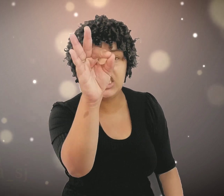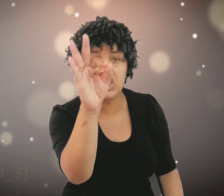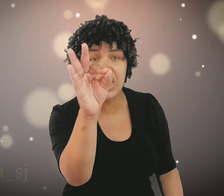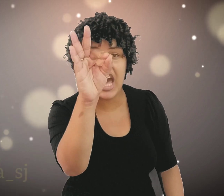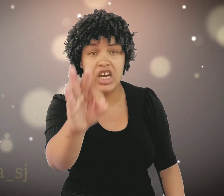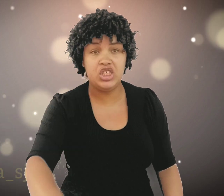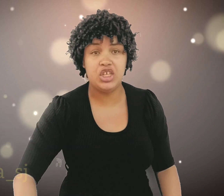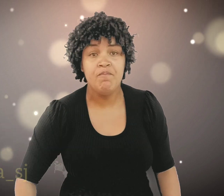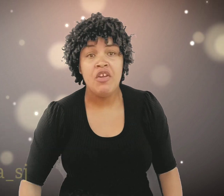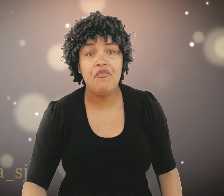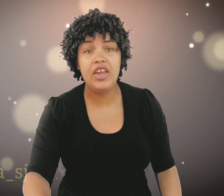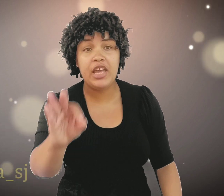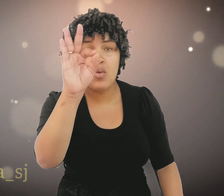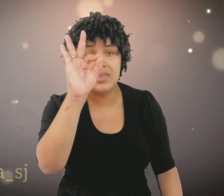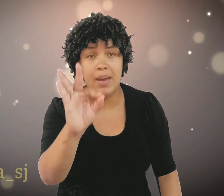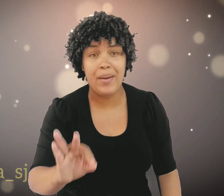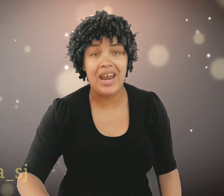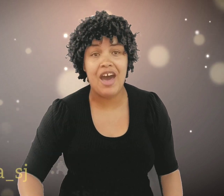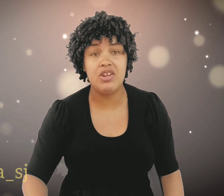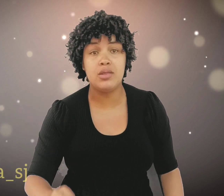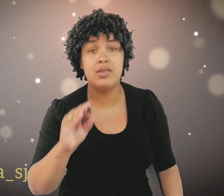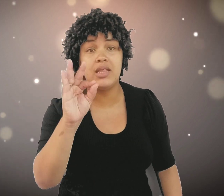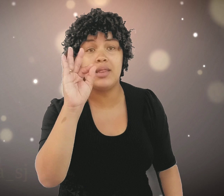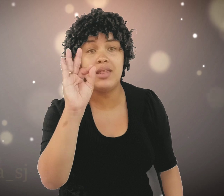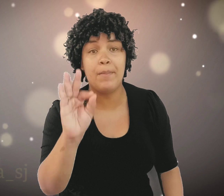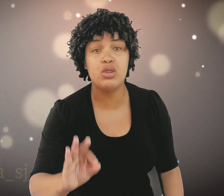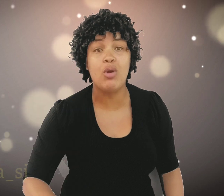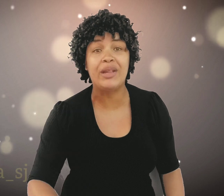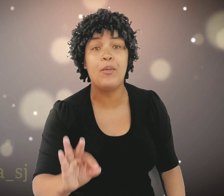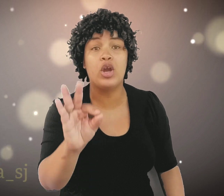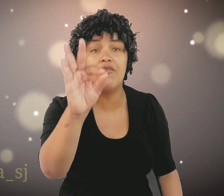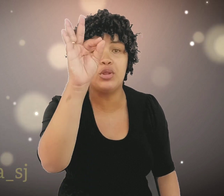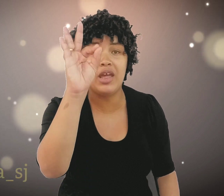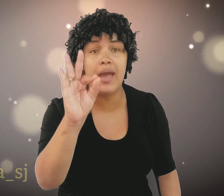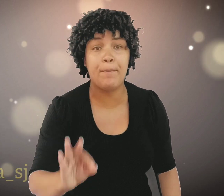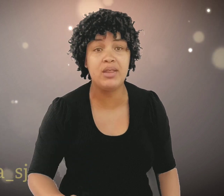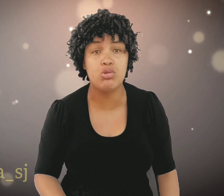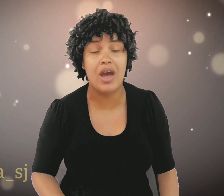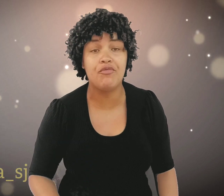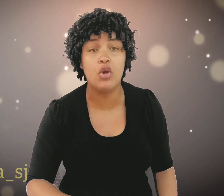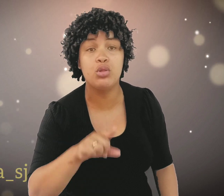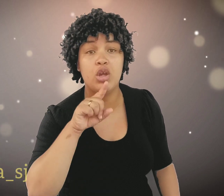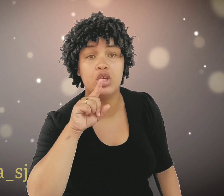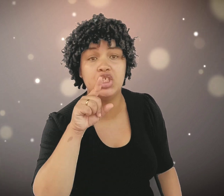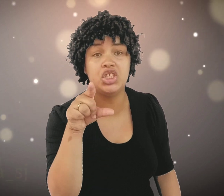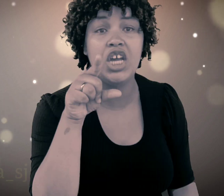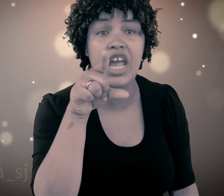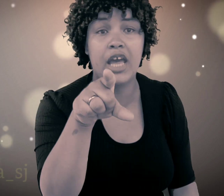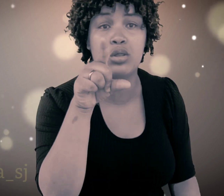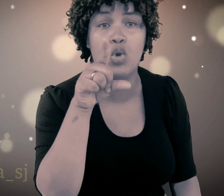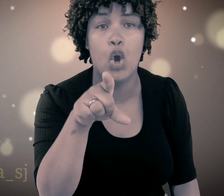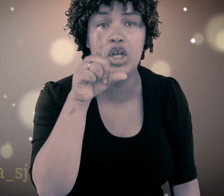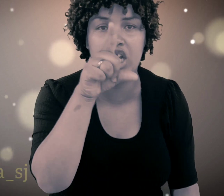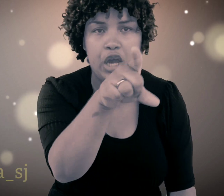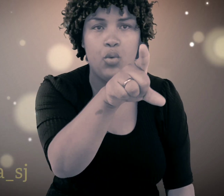te garante. Fique com essa palavra. E sinta-se abençoado. Porque você é abençoado. Foi o Senhor que te escolheu.